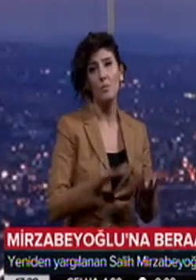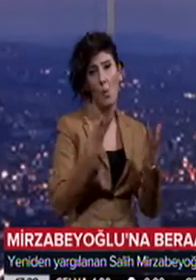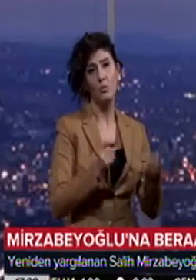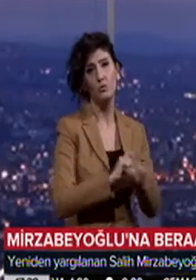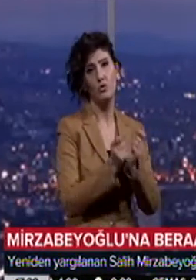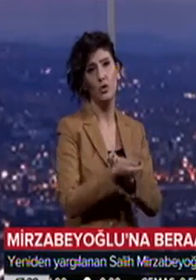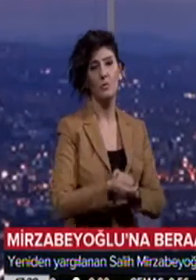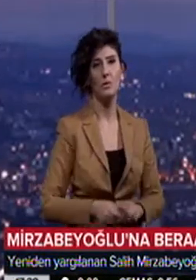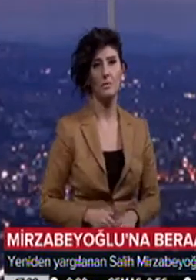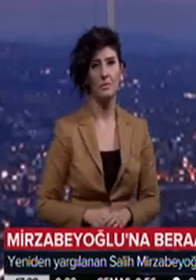çevrilmişti.